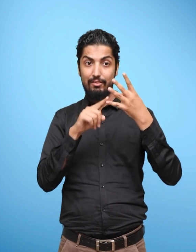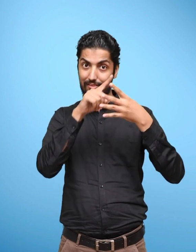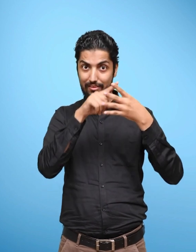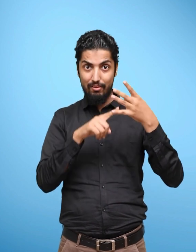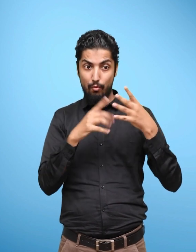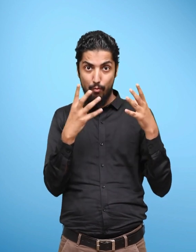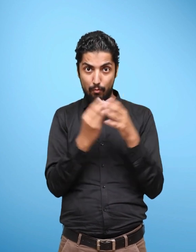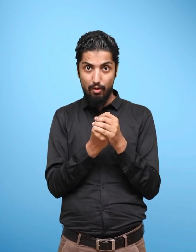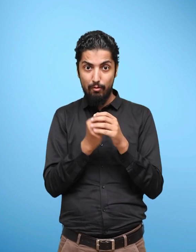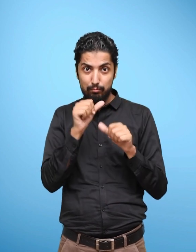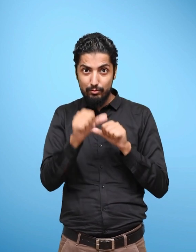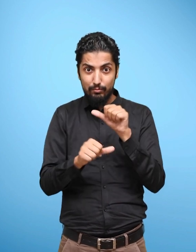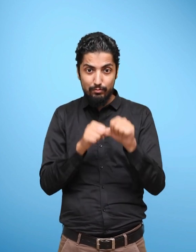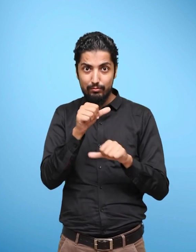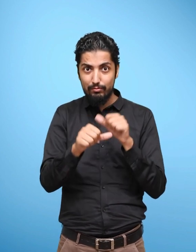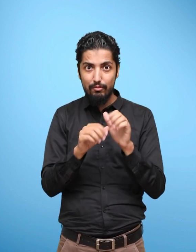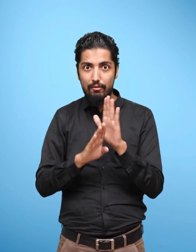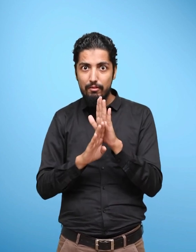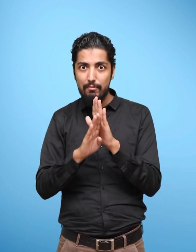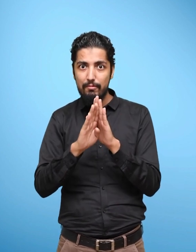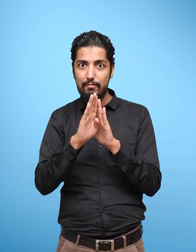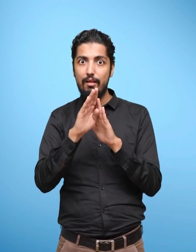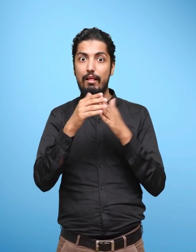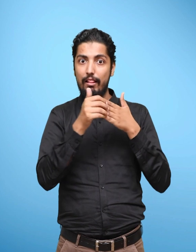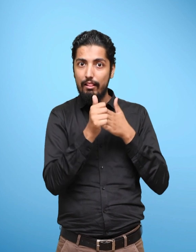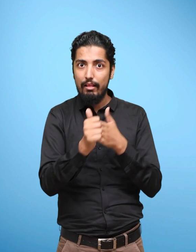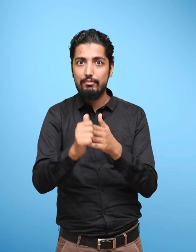manifestation Of Anandamaya Kosh